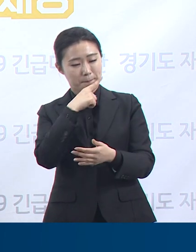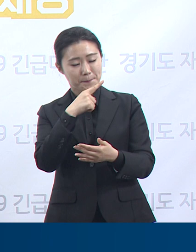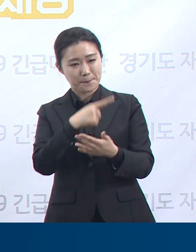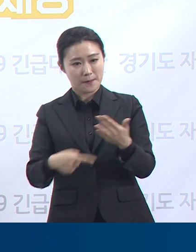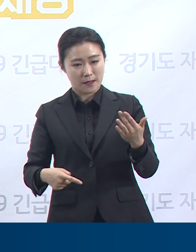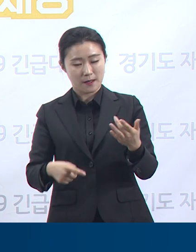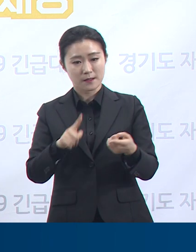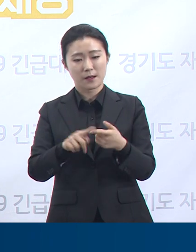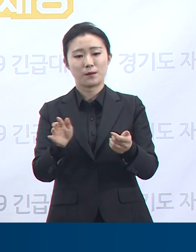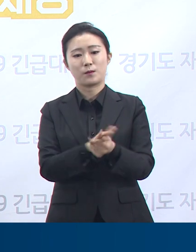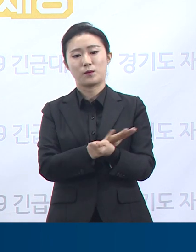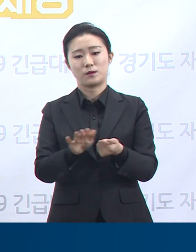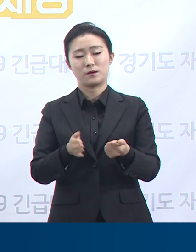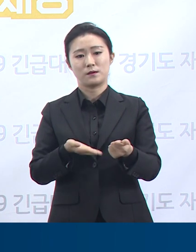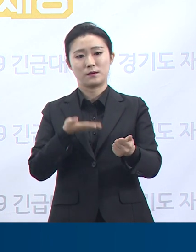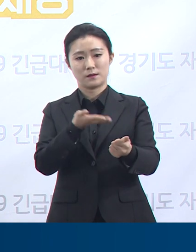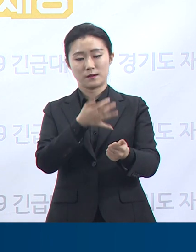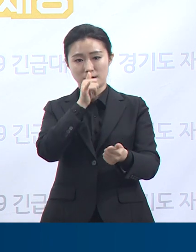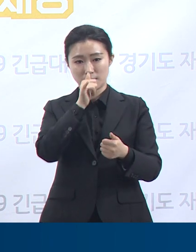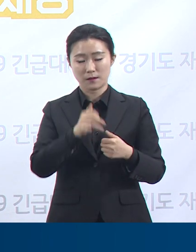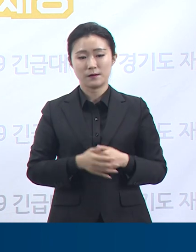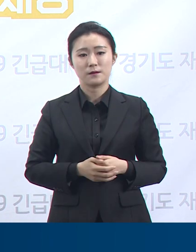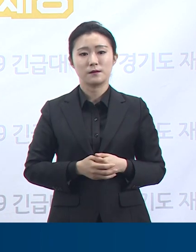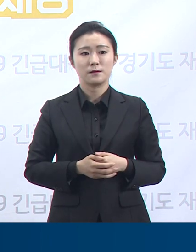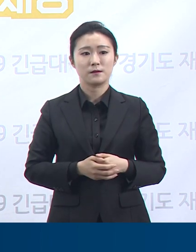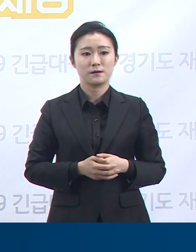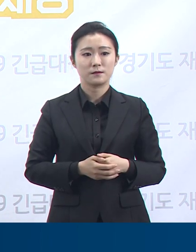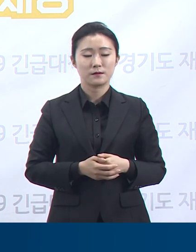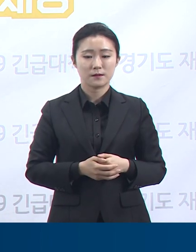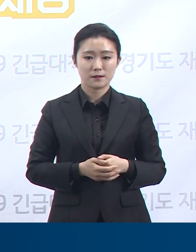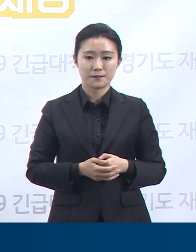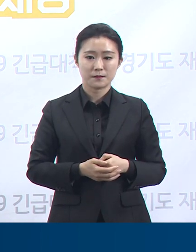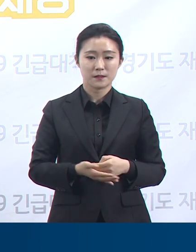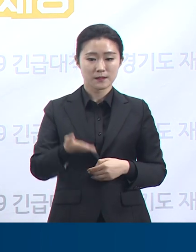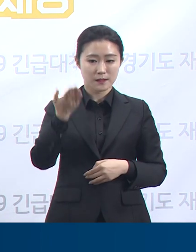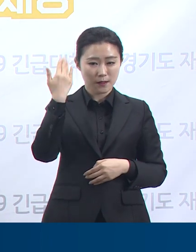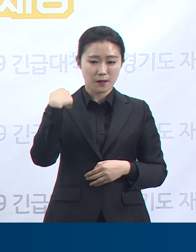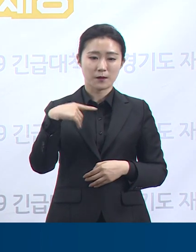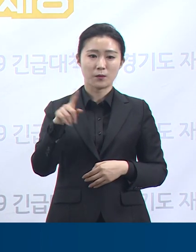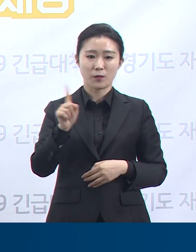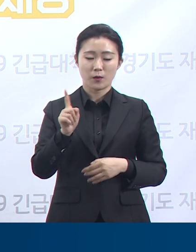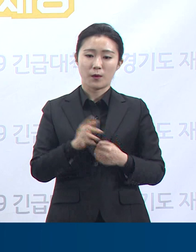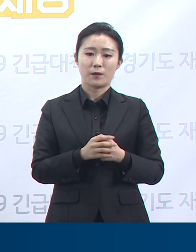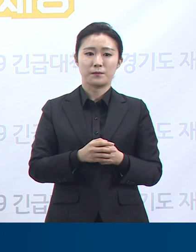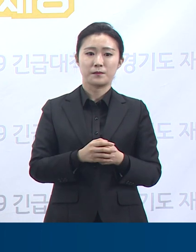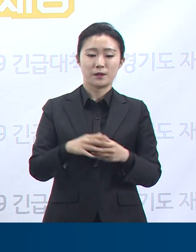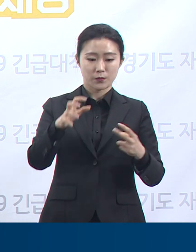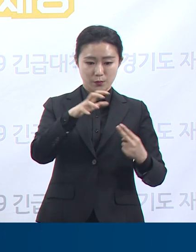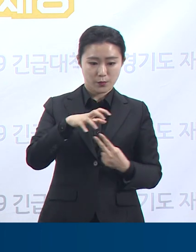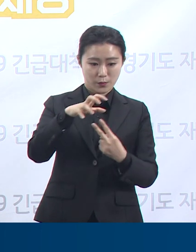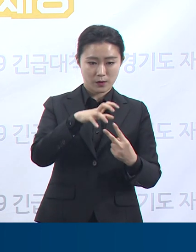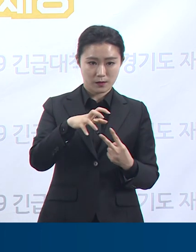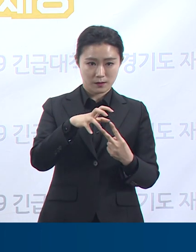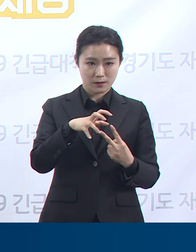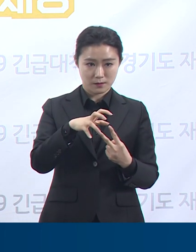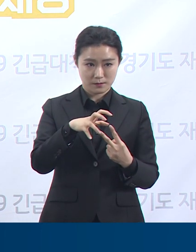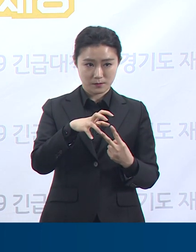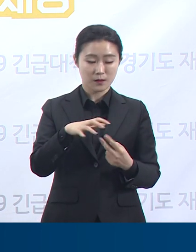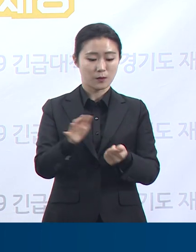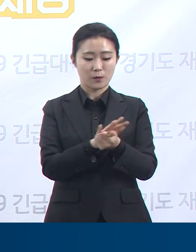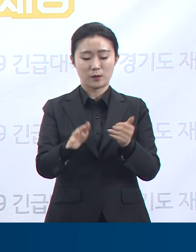시 도내 취향노동자가 신속하게 진단검사를 받아 조기에 감염 확산을 차단할 수 있도록, 1인당